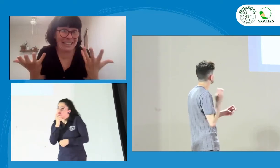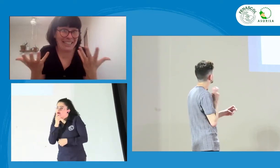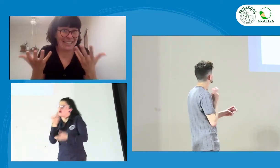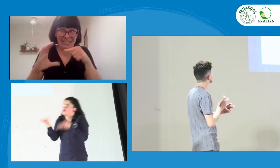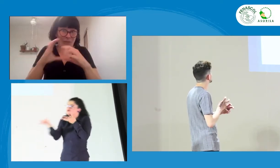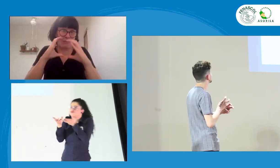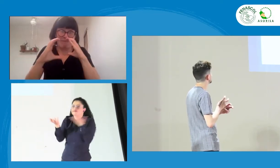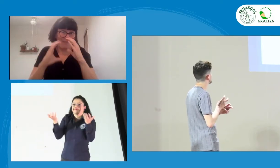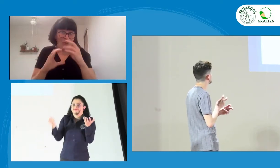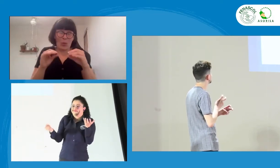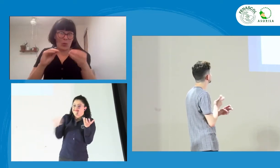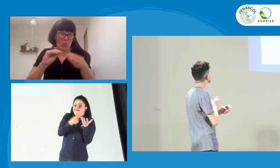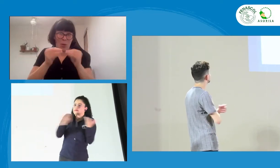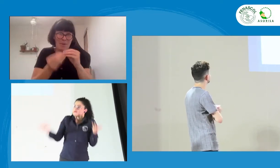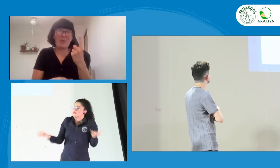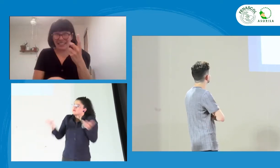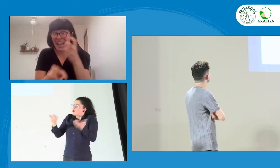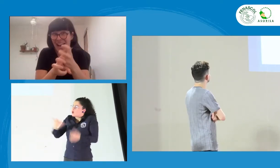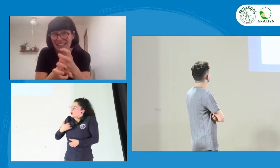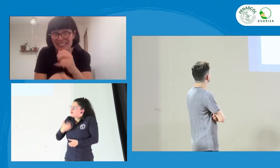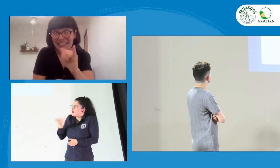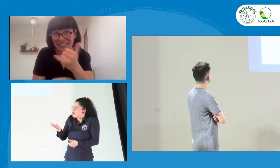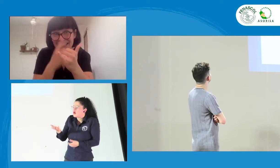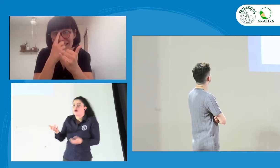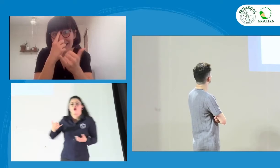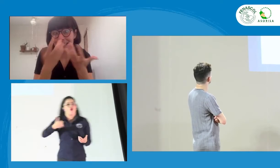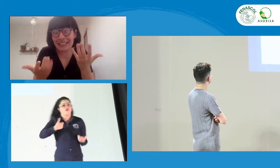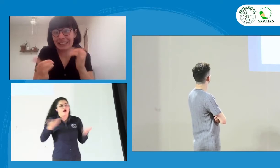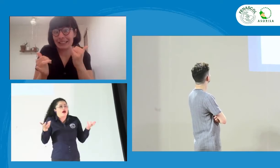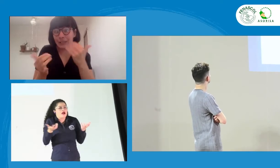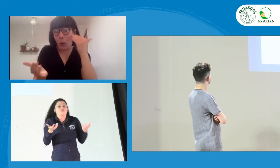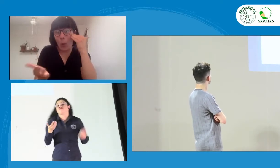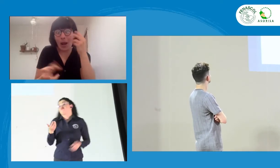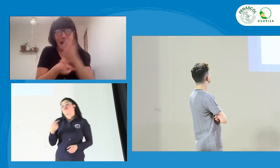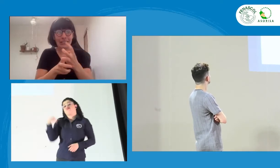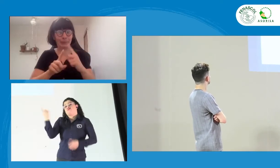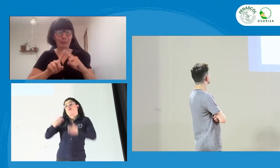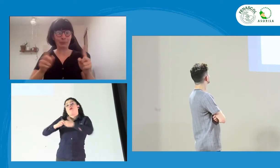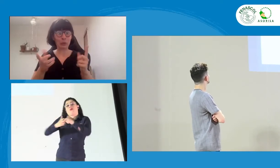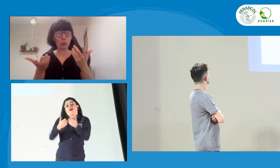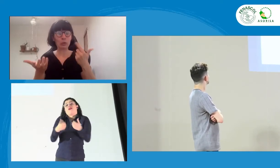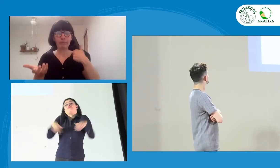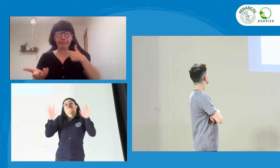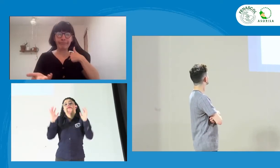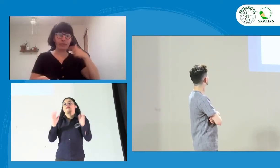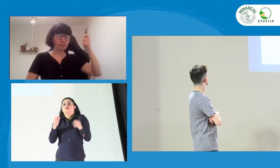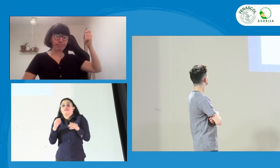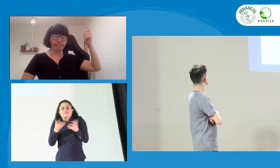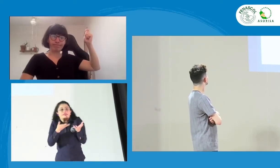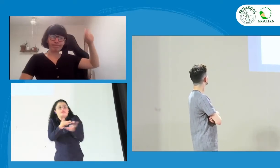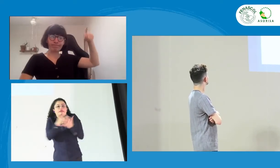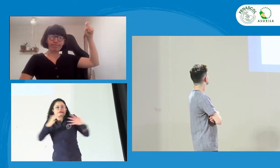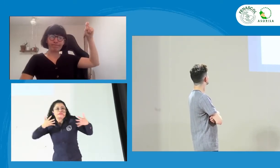comunicación, hay errores de comunicación, no se entienden. Pueden existir problemas de comunicación entre un lado y el otro.